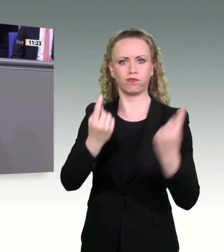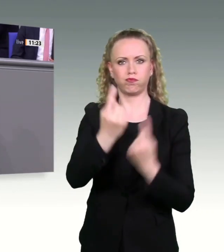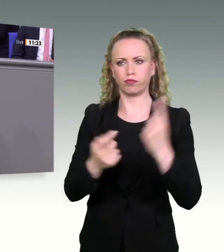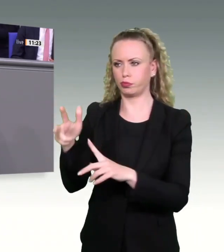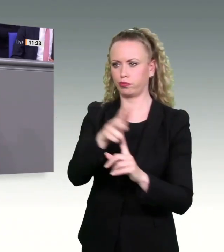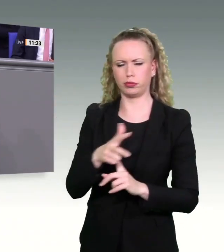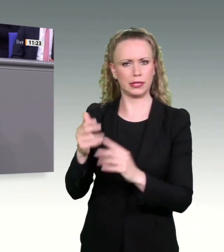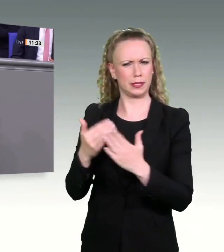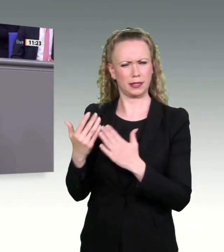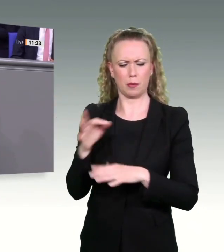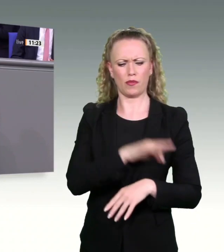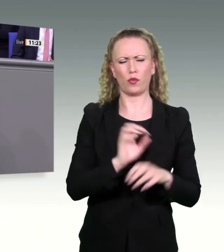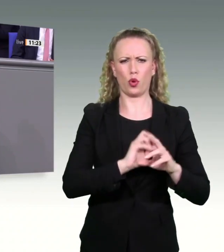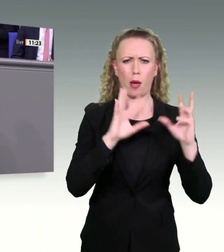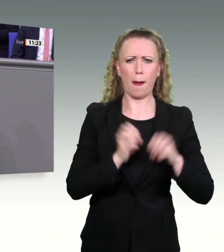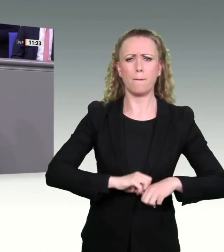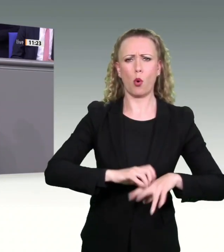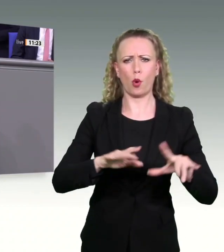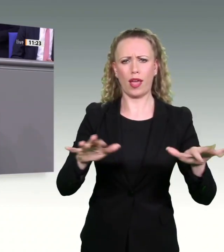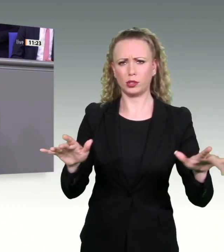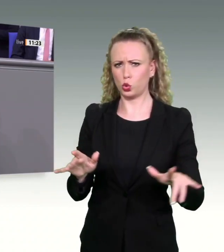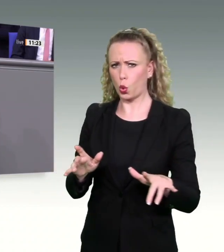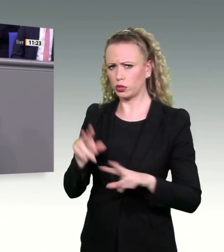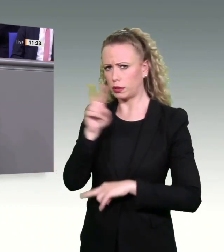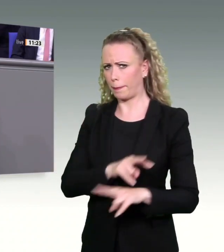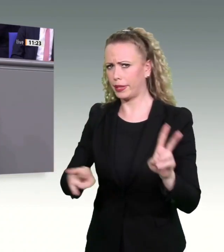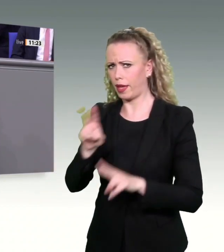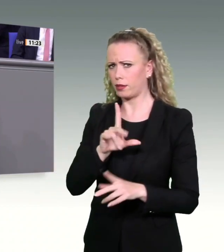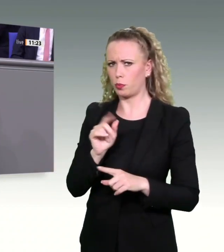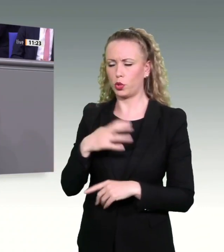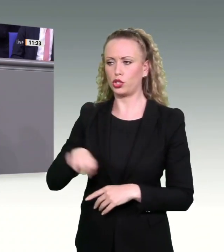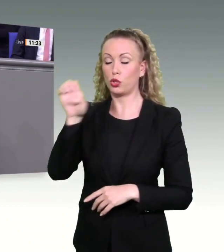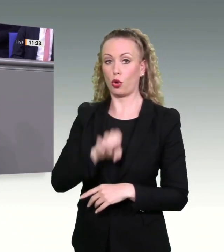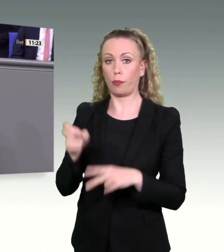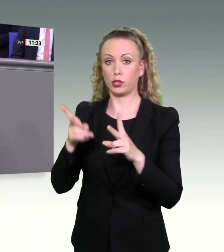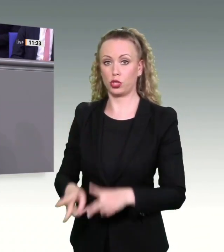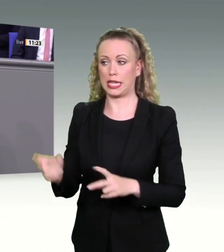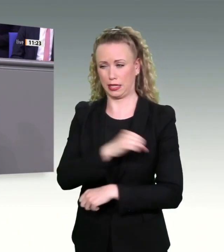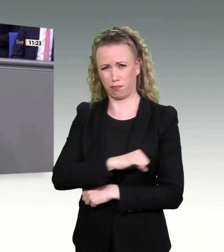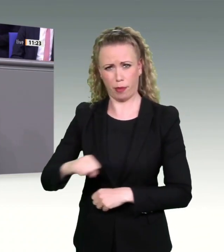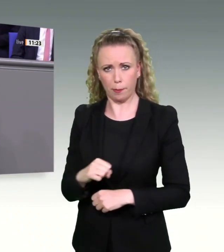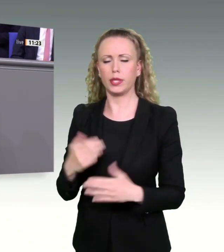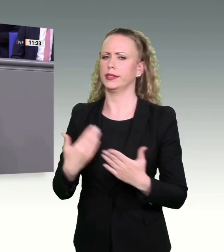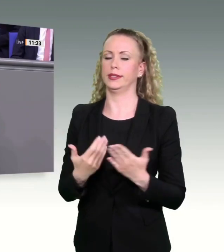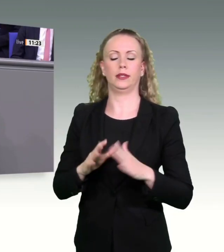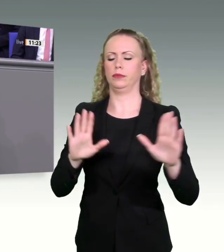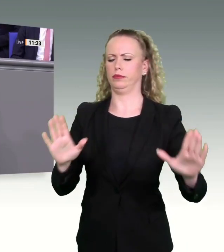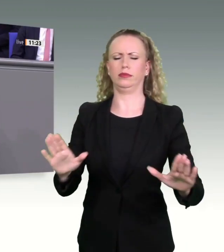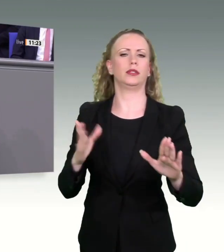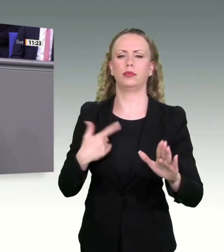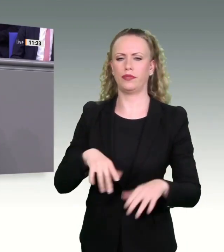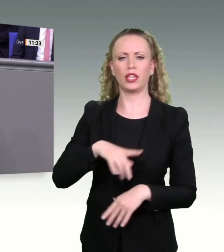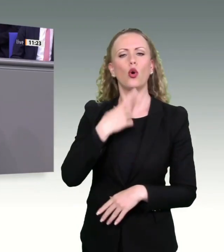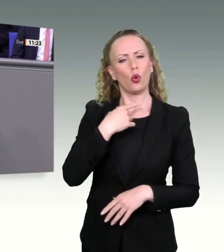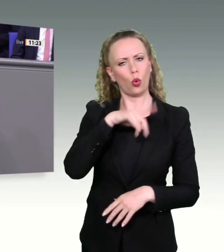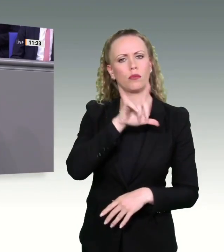populationsbezogene Betrachtung möchte, verstößt gegen europäisches Recht. Auch deshalb sagen wir Rotmilan statt Windkraftwaren.